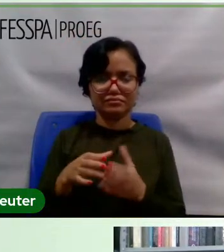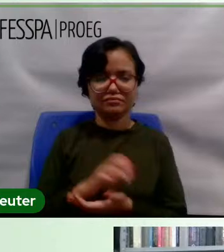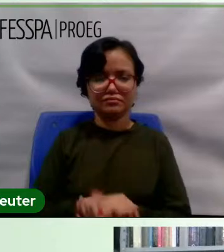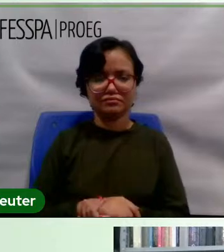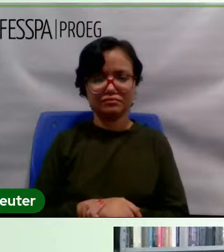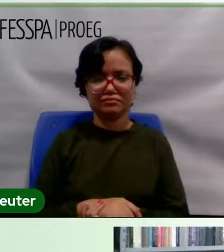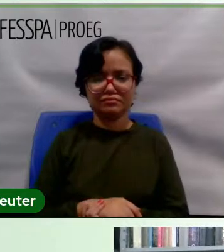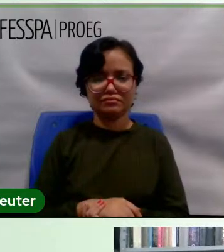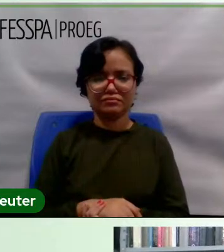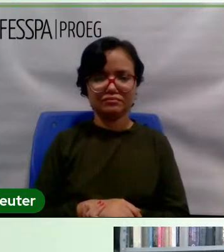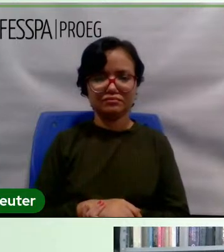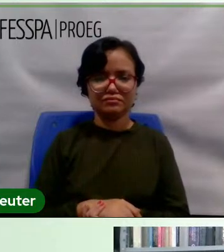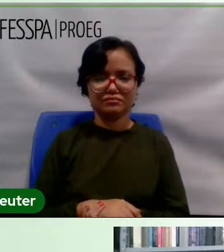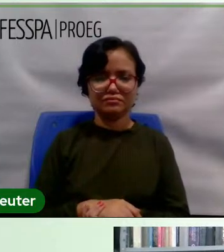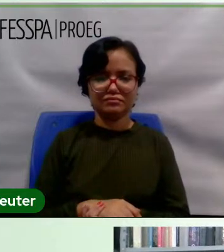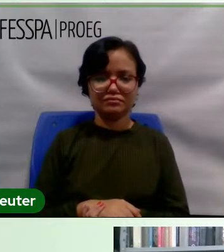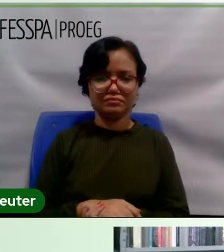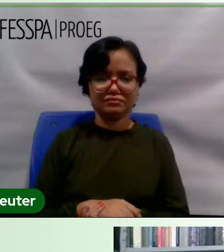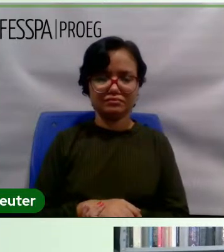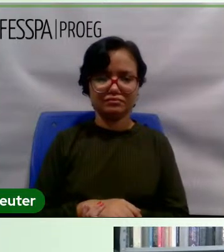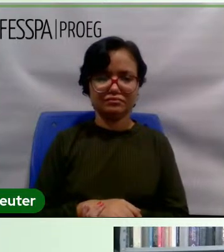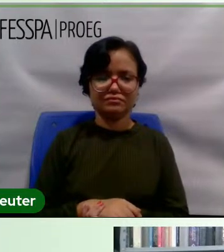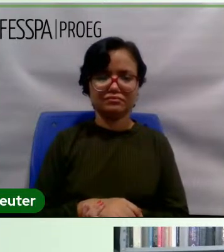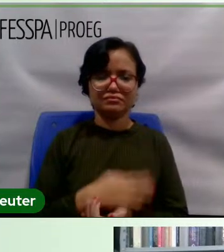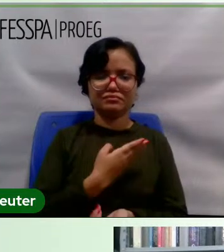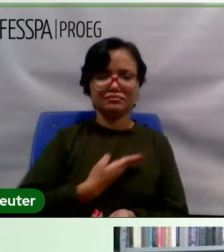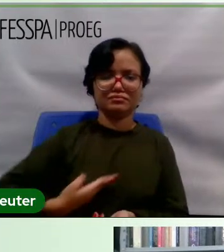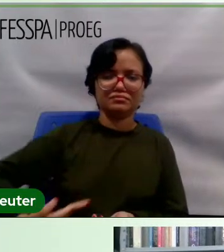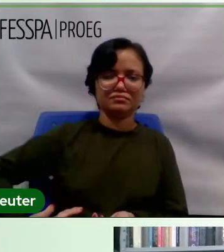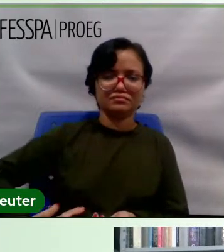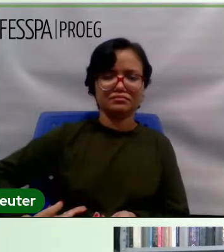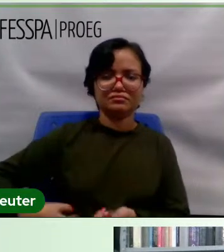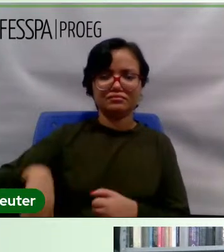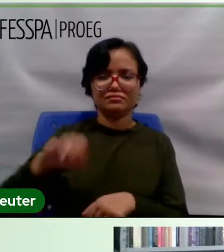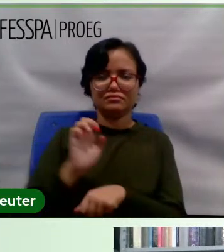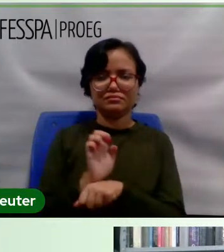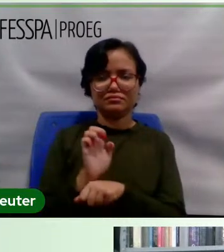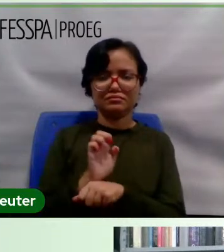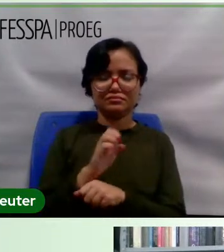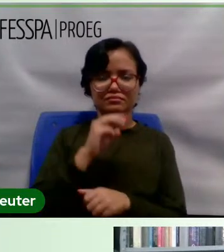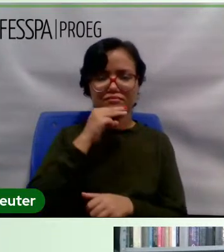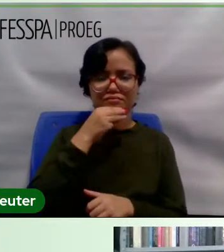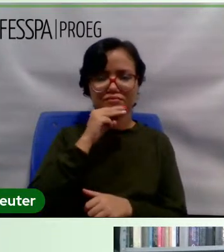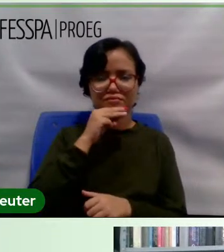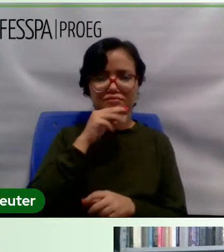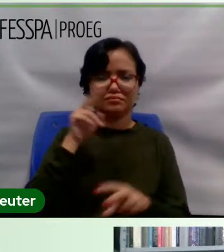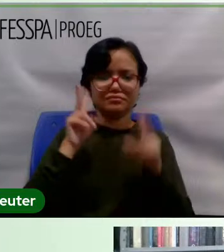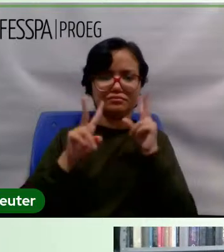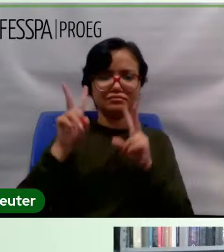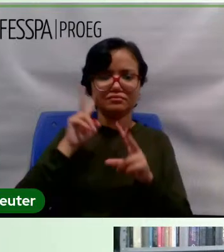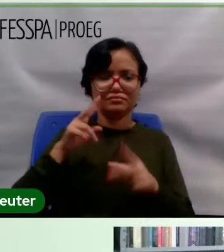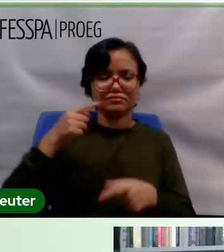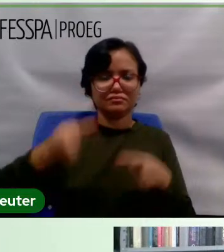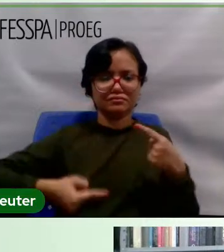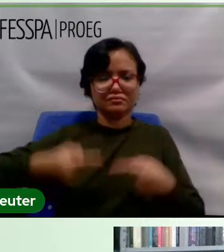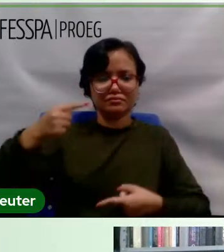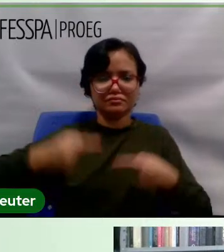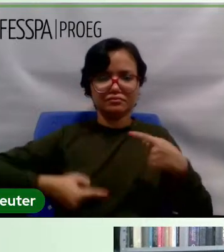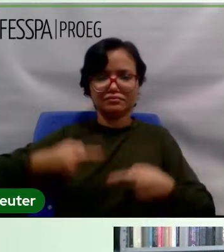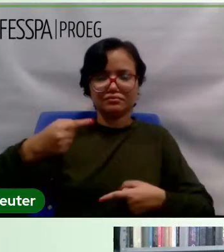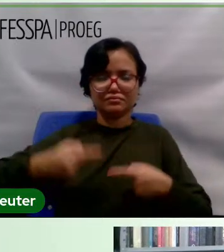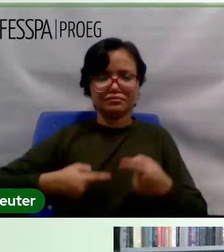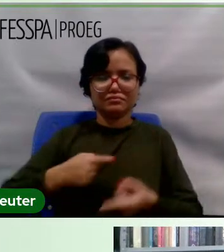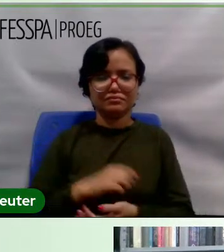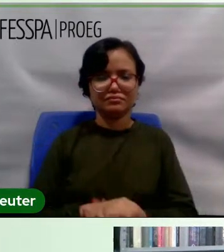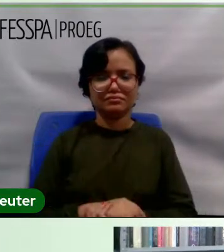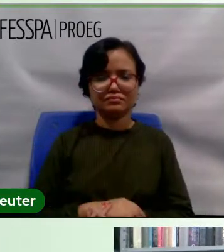UFPA, no governo do Estado do Pará, do ponto de vista político, da sua inserção dentro do Estado,